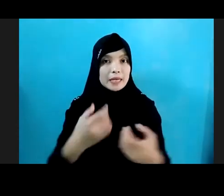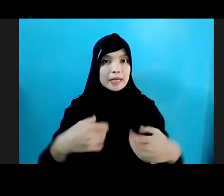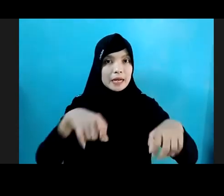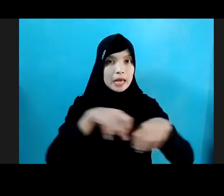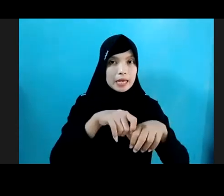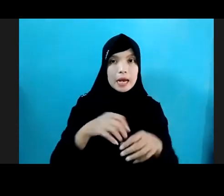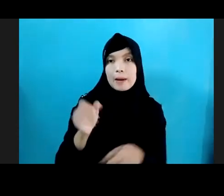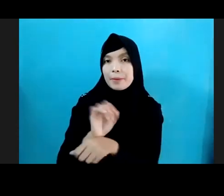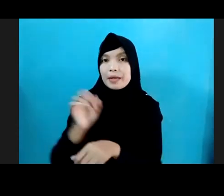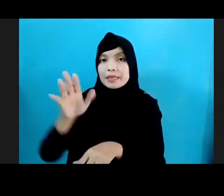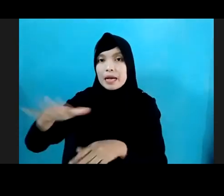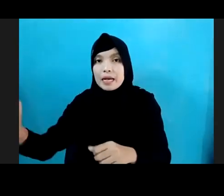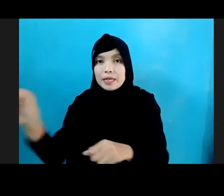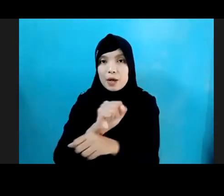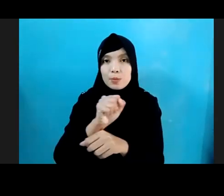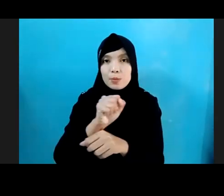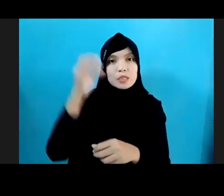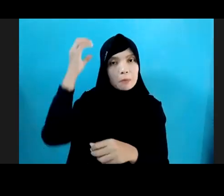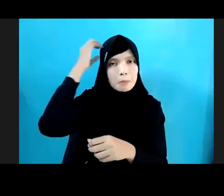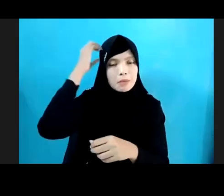Pemerintah Diharapkan Memberikan